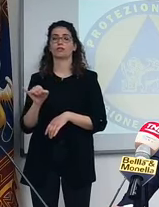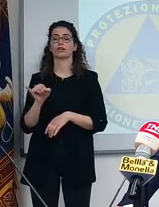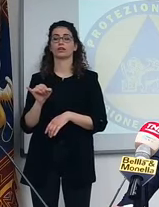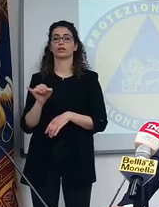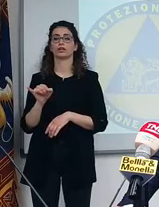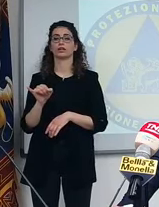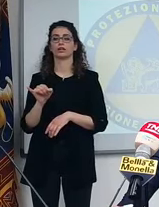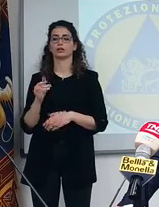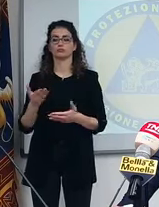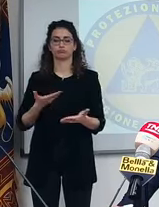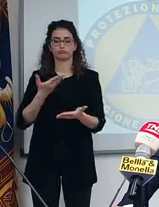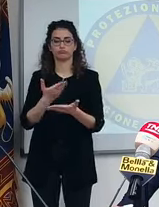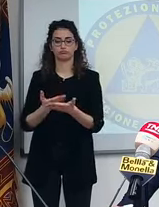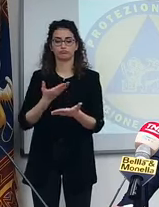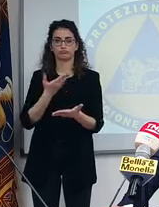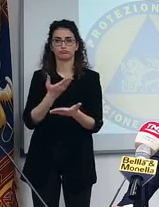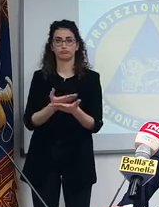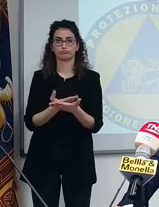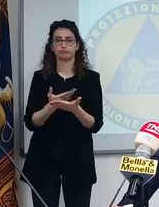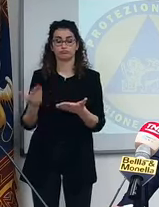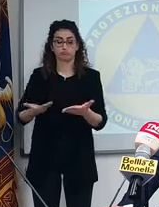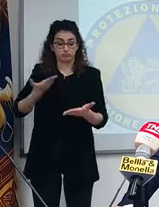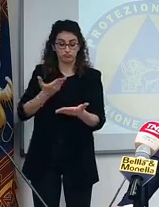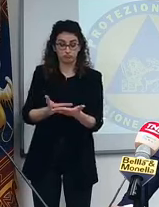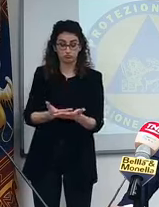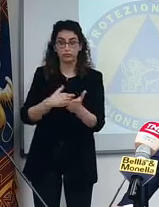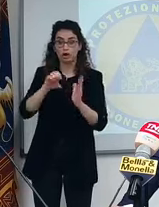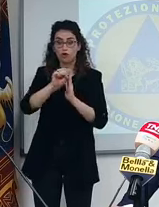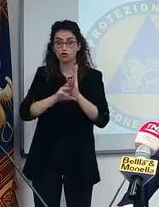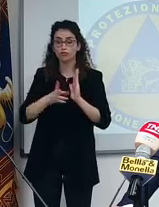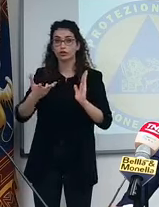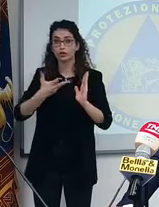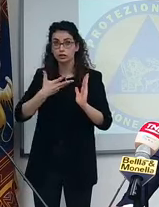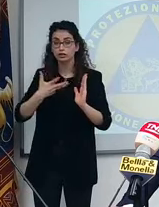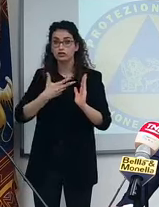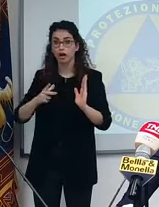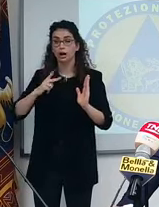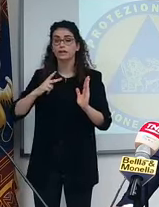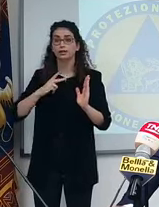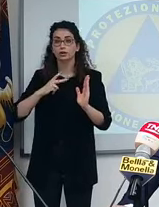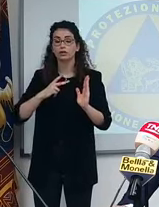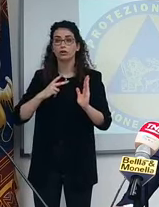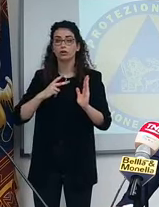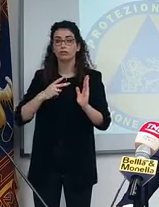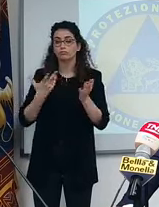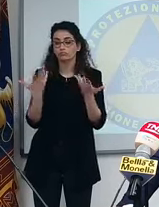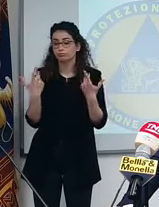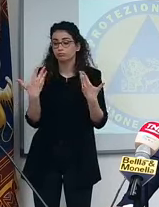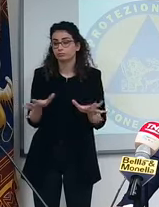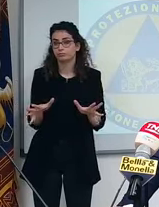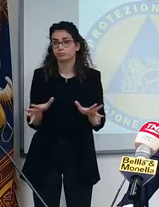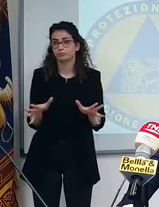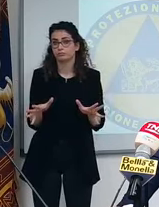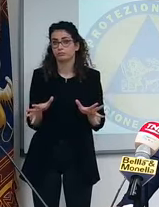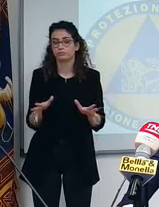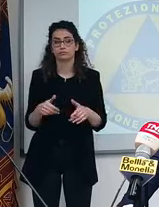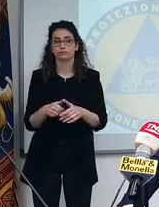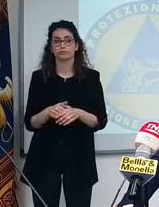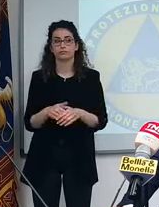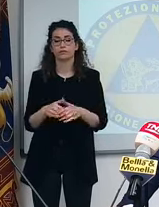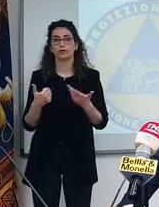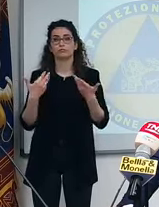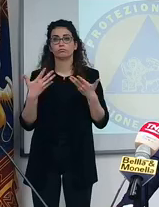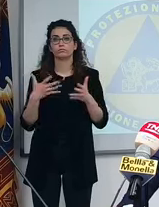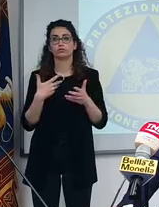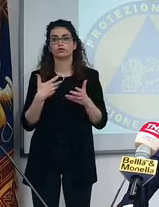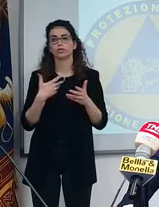proposte, è arrivata questa proposta, il curriculum ce l'ha e appunto, questo fa